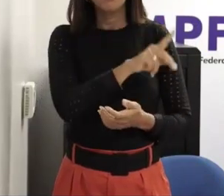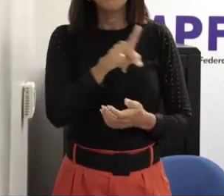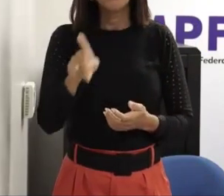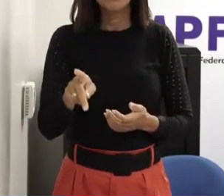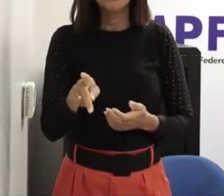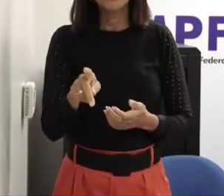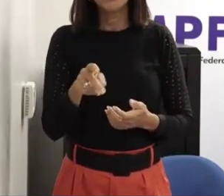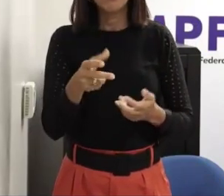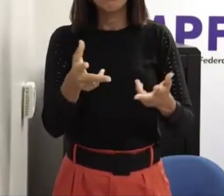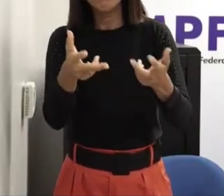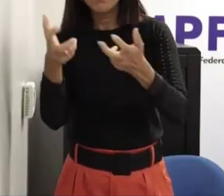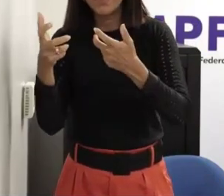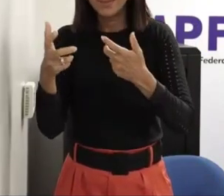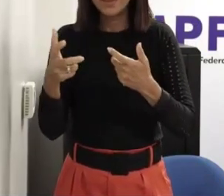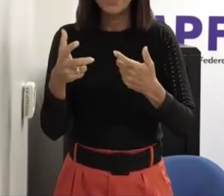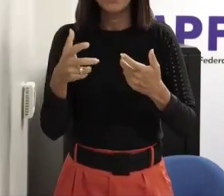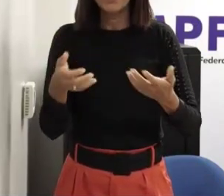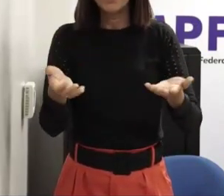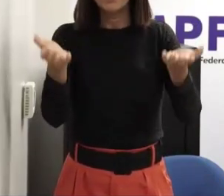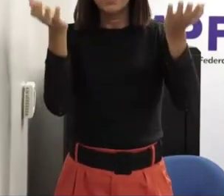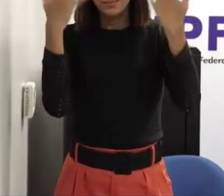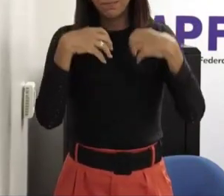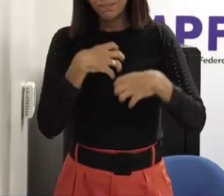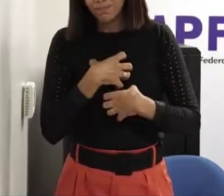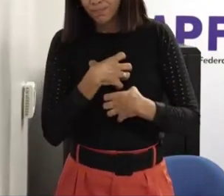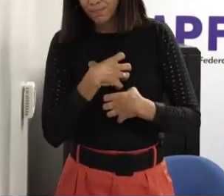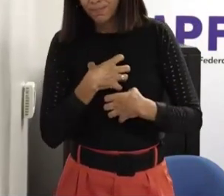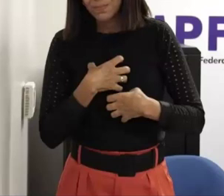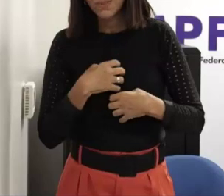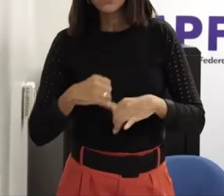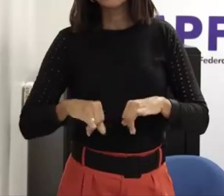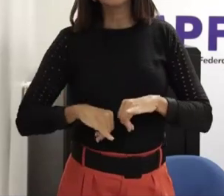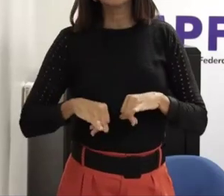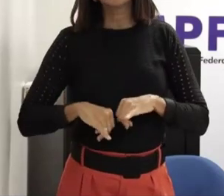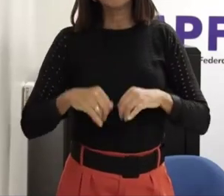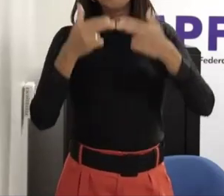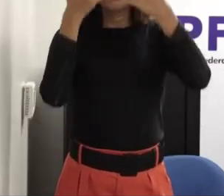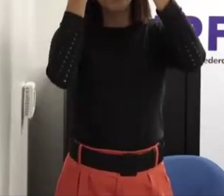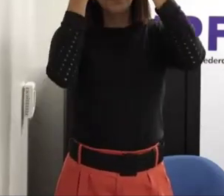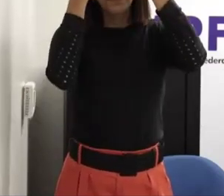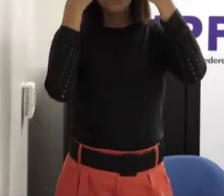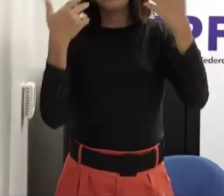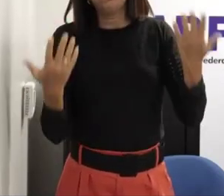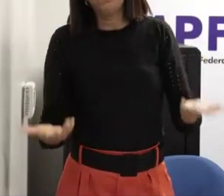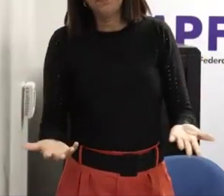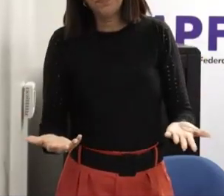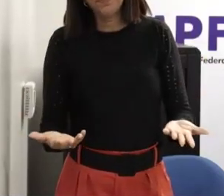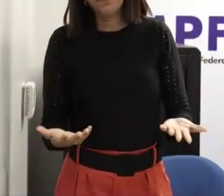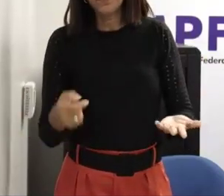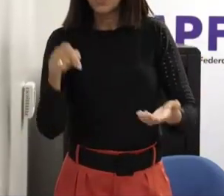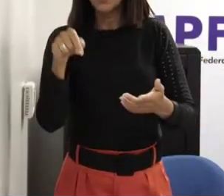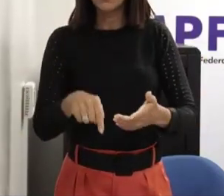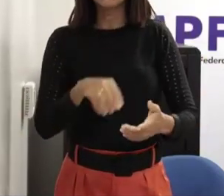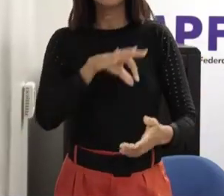duro e aí como é que faz se cria uma como a delegacia da mulher se cria uma instituição